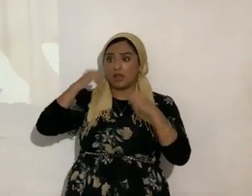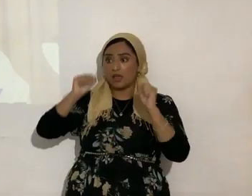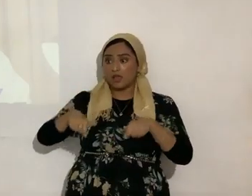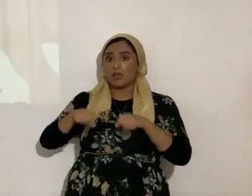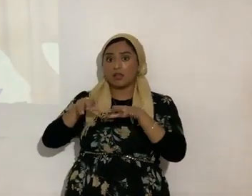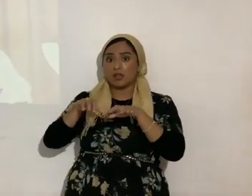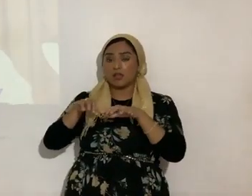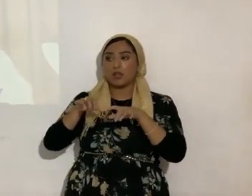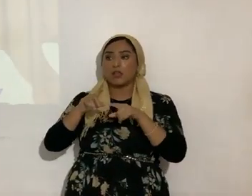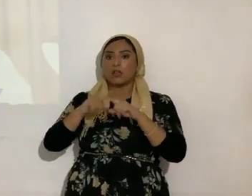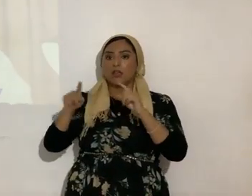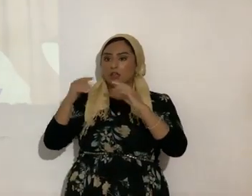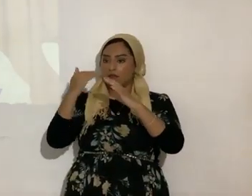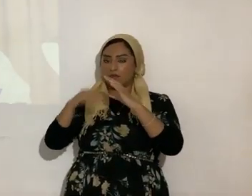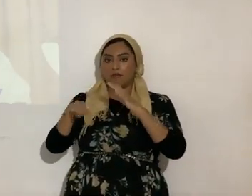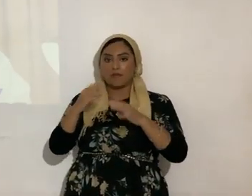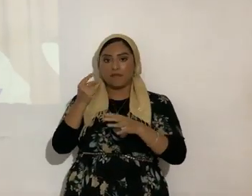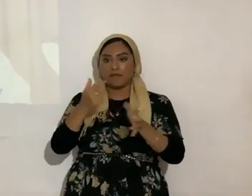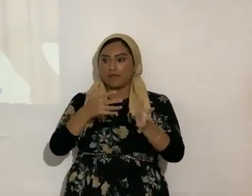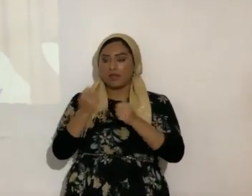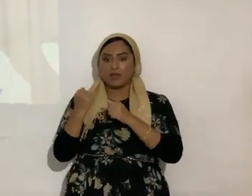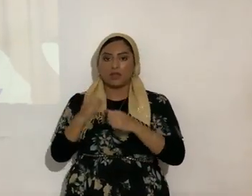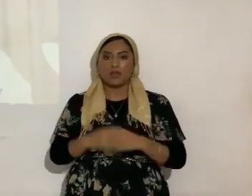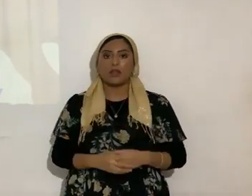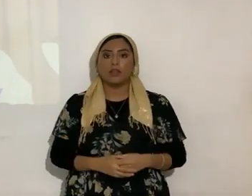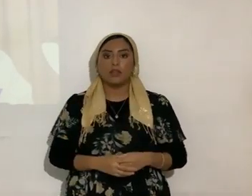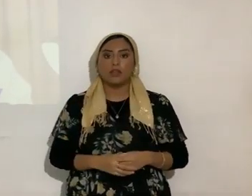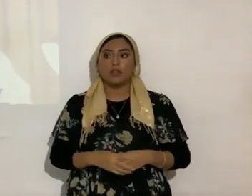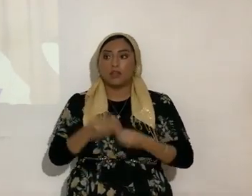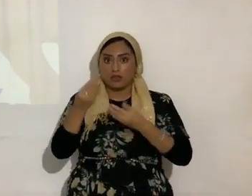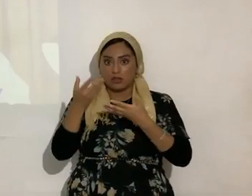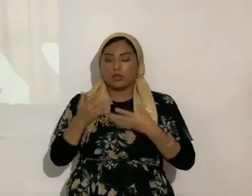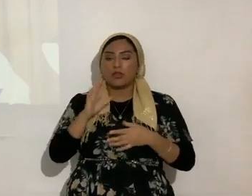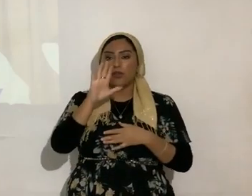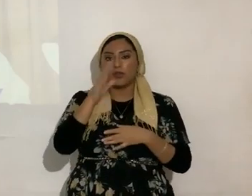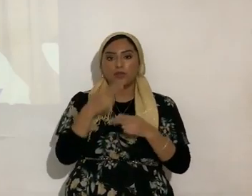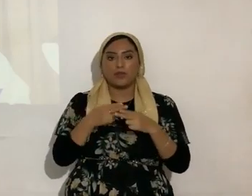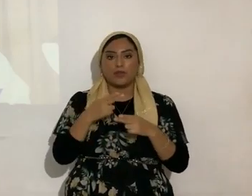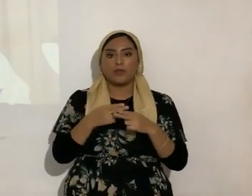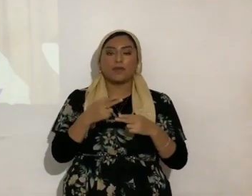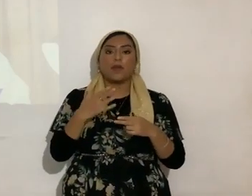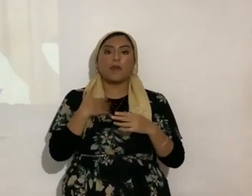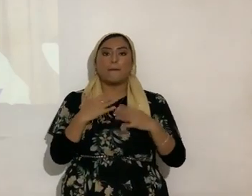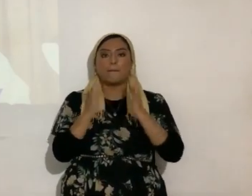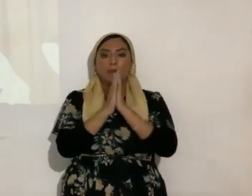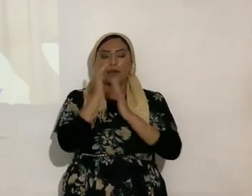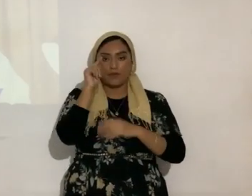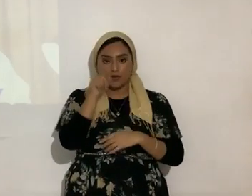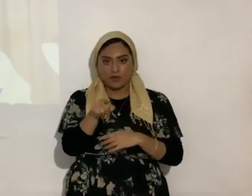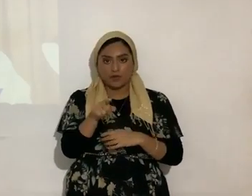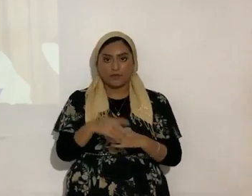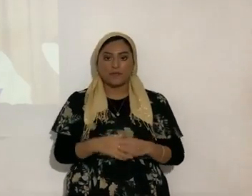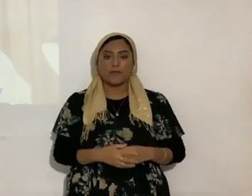no, de que me mandes ya la traducción, y ya entonces me dices tu nombre, para que yo ore por ti, en portugués,